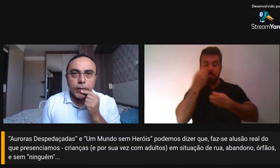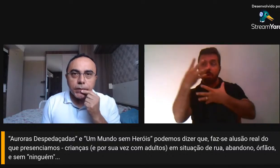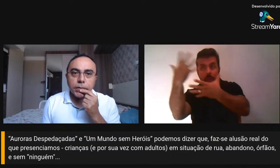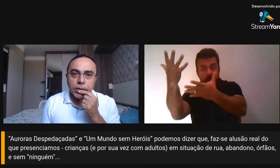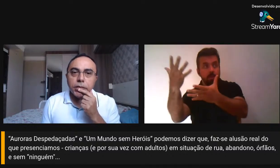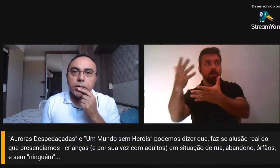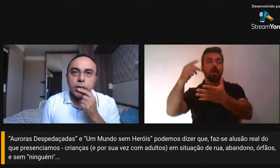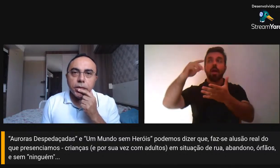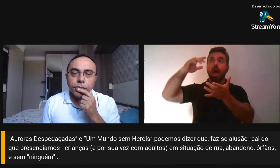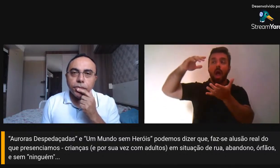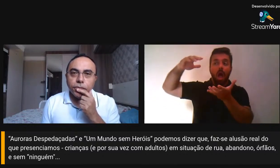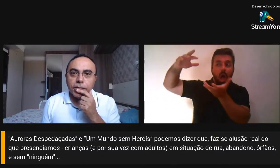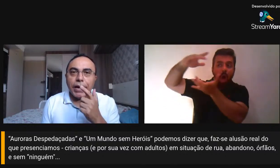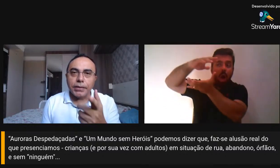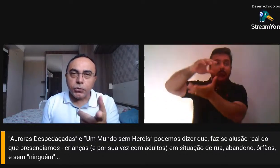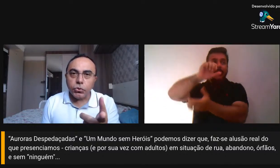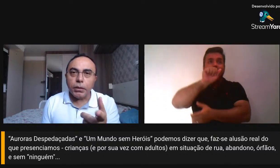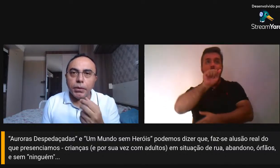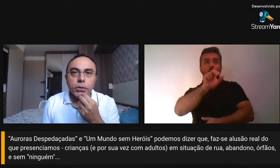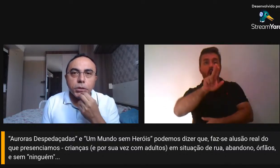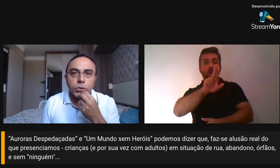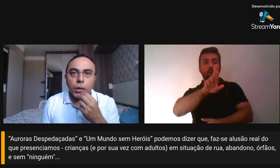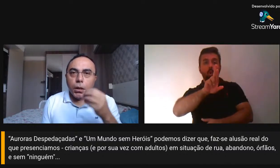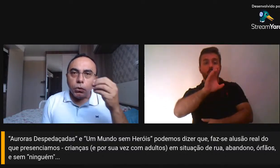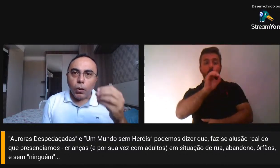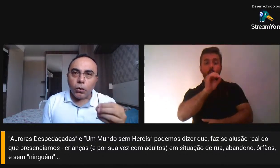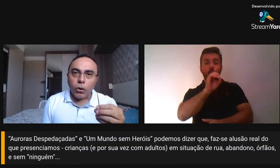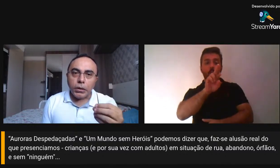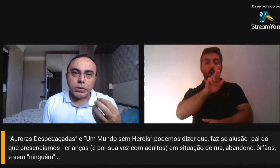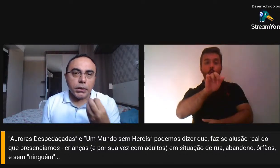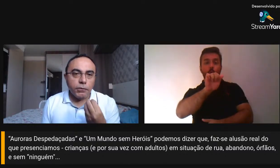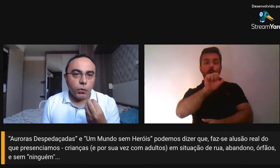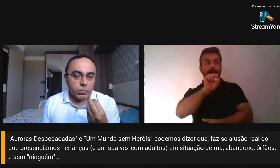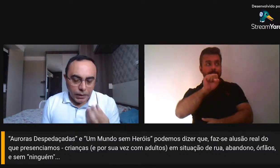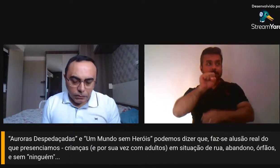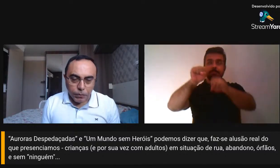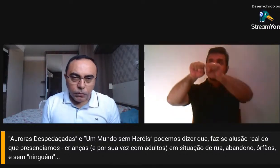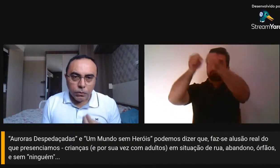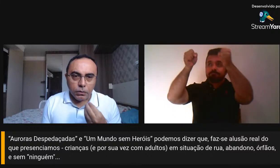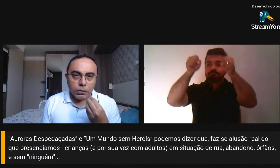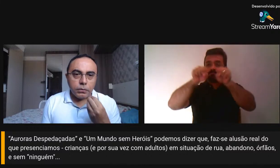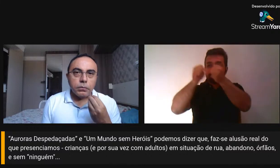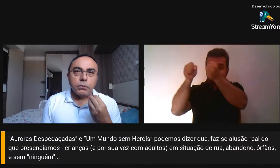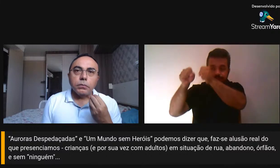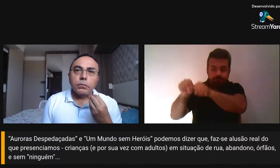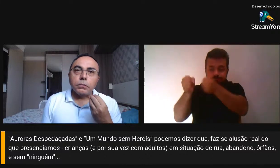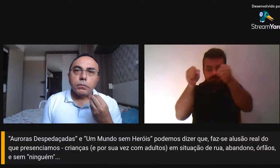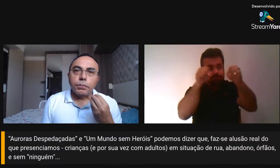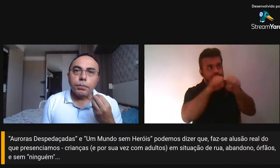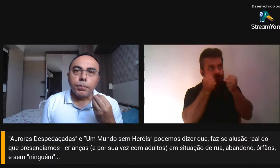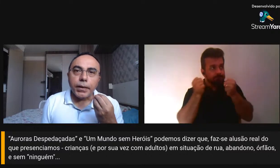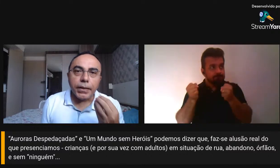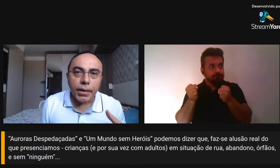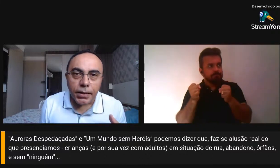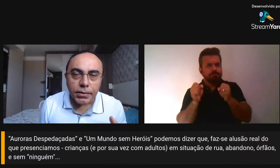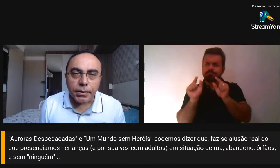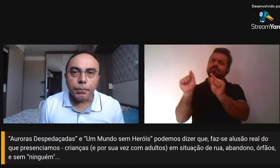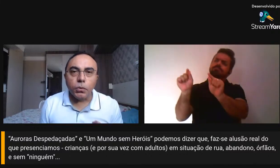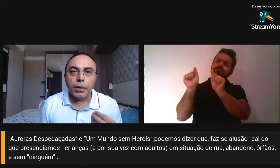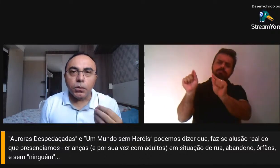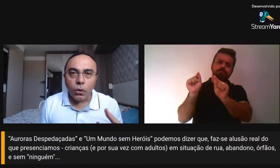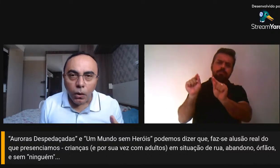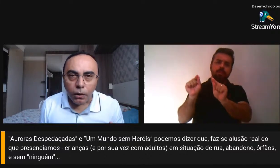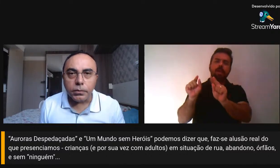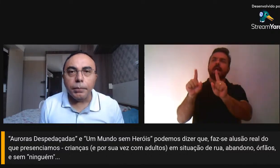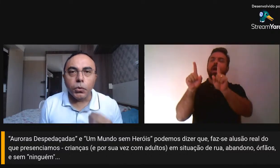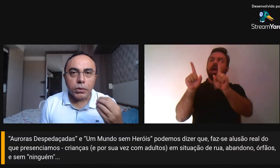sério, e ele trata justamente disso, o Aurora ele é voltado para a criança,